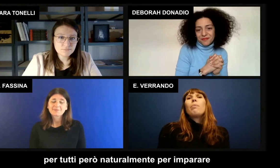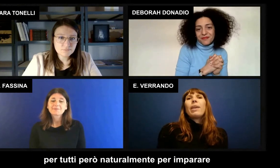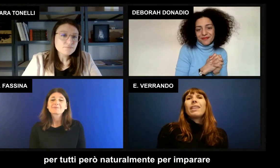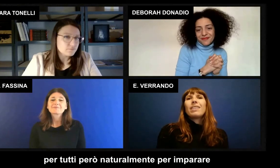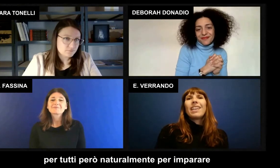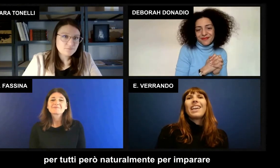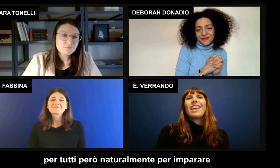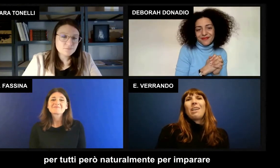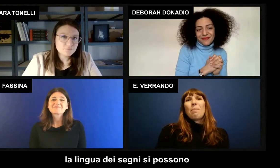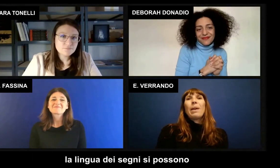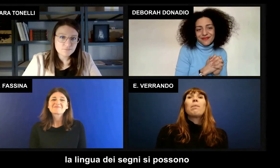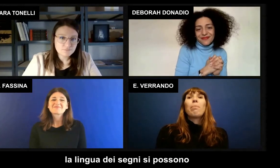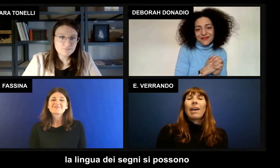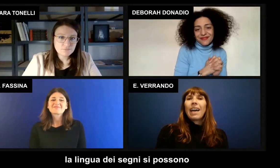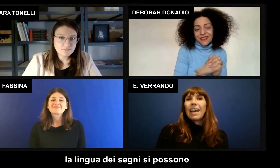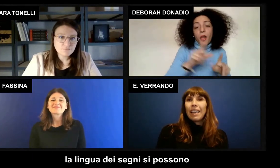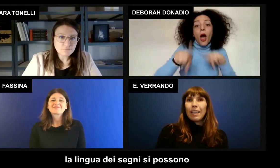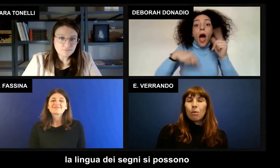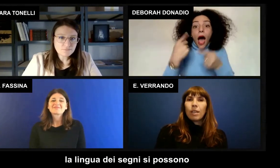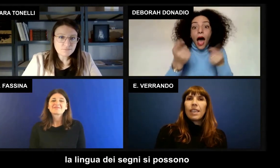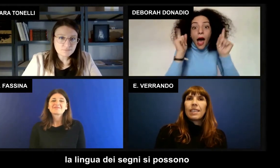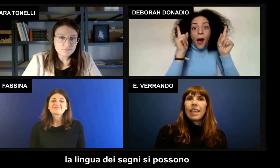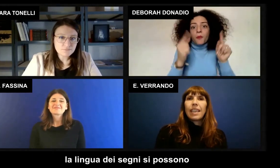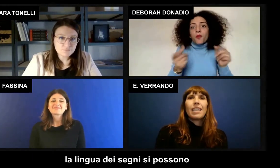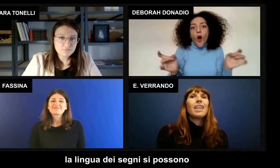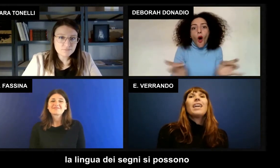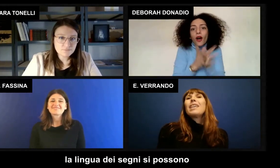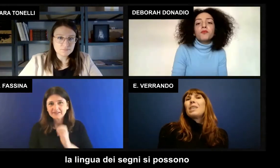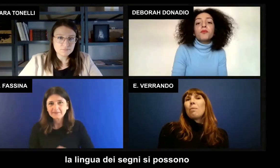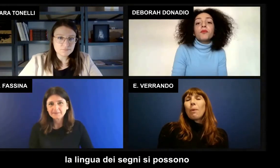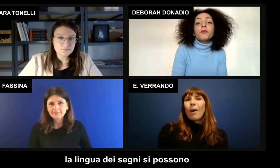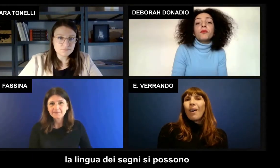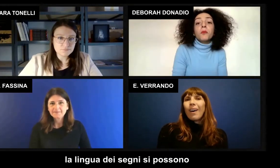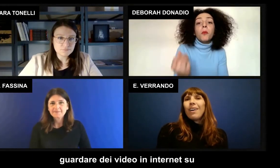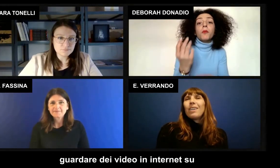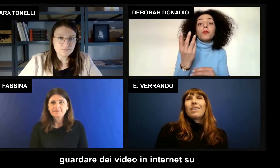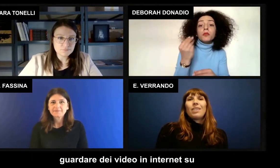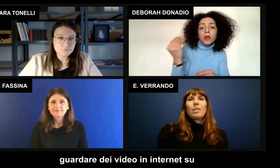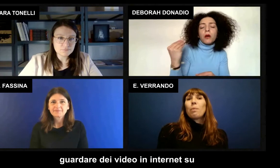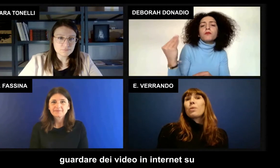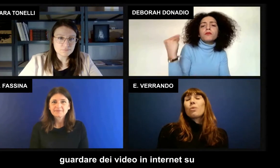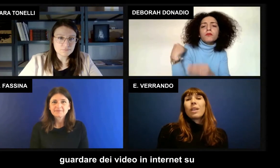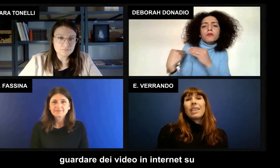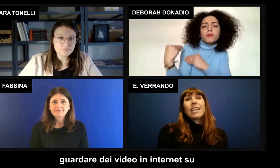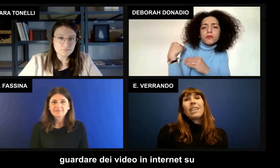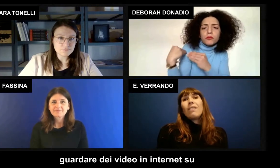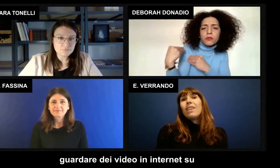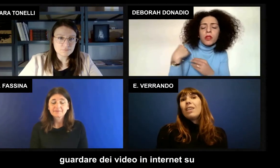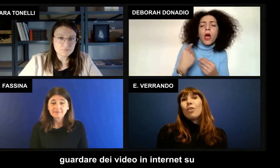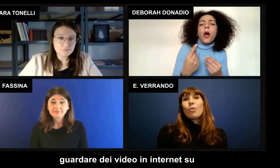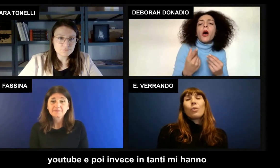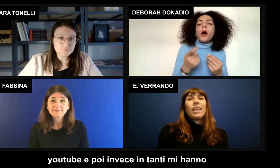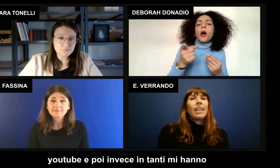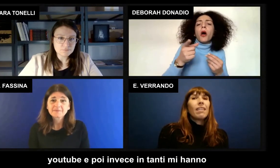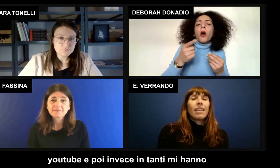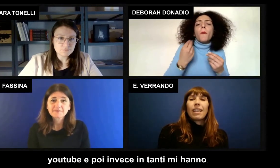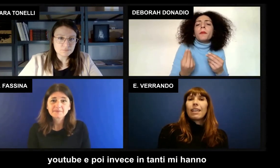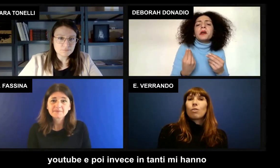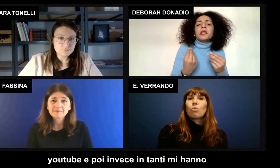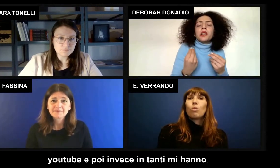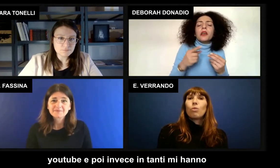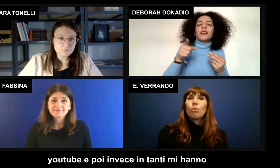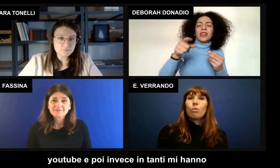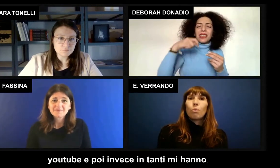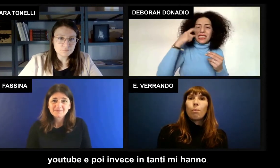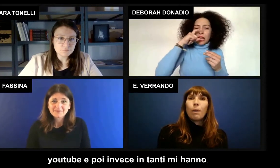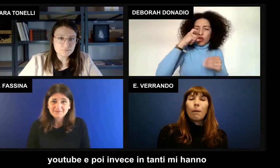naturalmente per imparare la lingua dei segni si possono guardare dei video in internet,